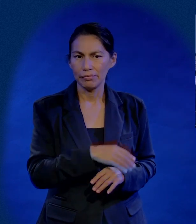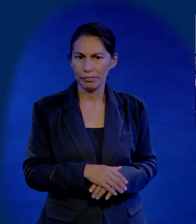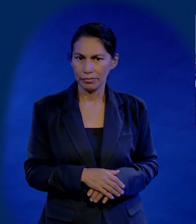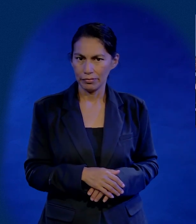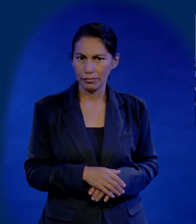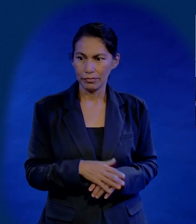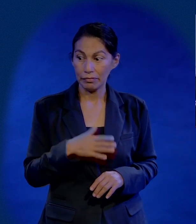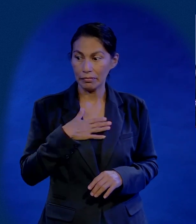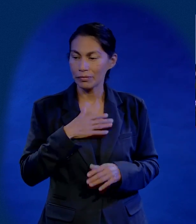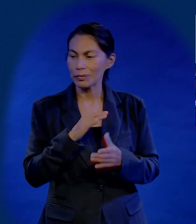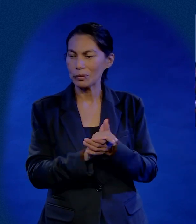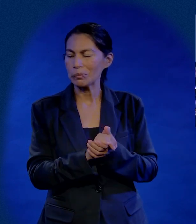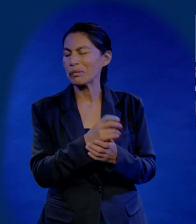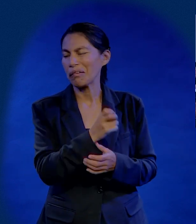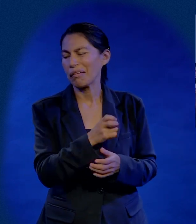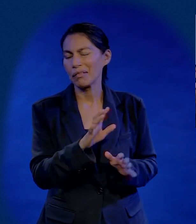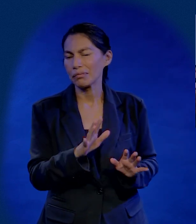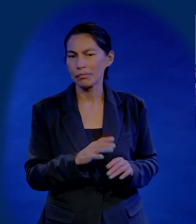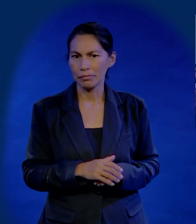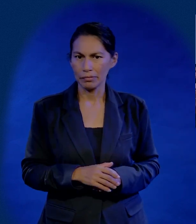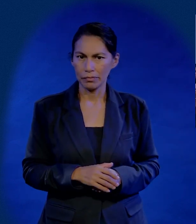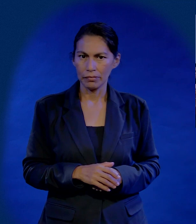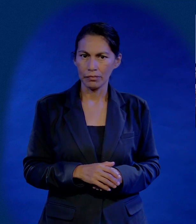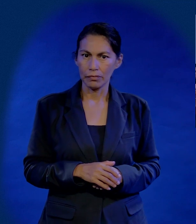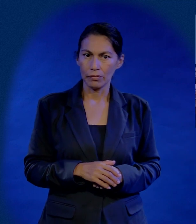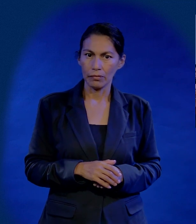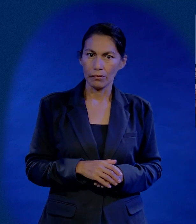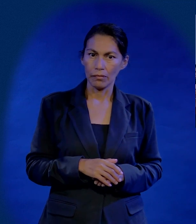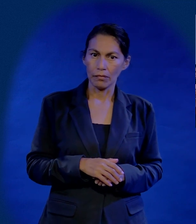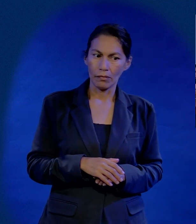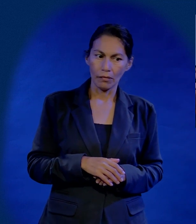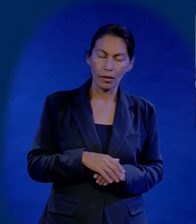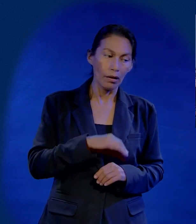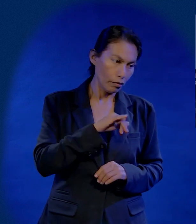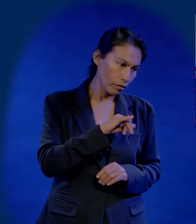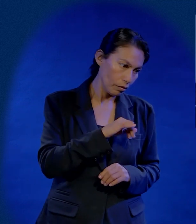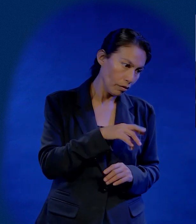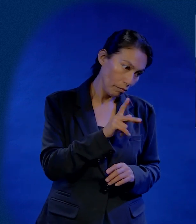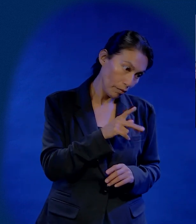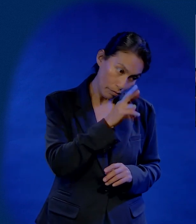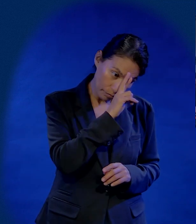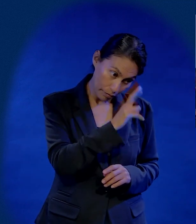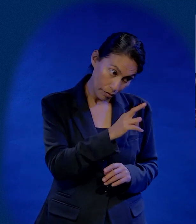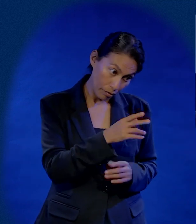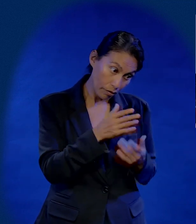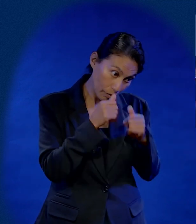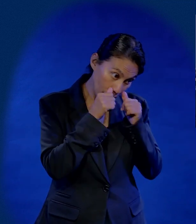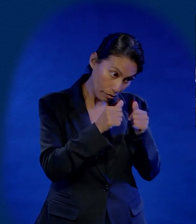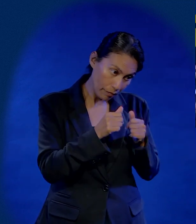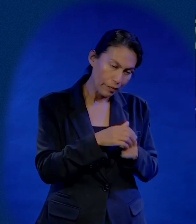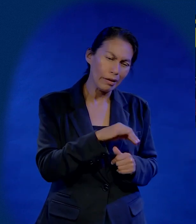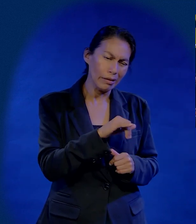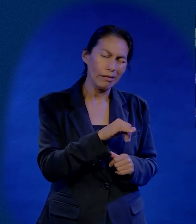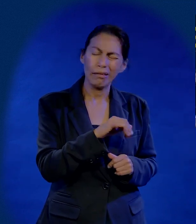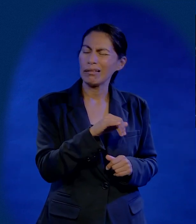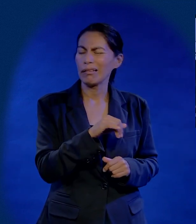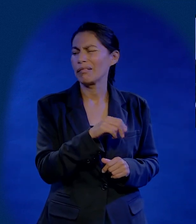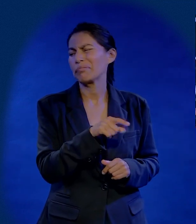Sí. No le haga caso, dice. Mi esposo así es. No, sí, hermana, pero hay que escucharlo,